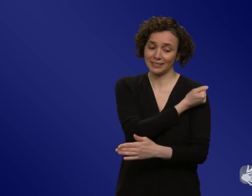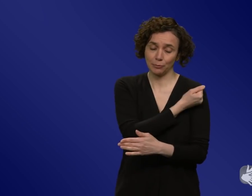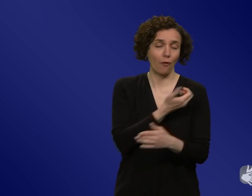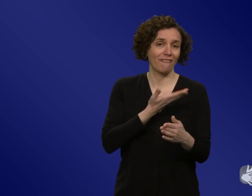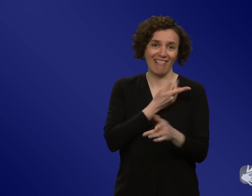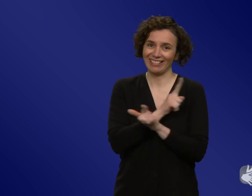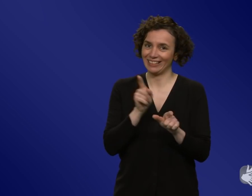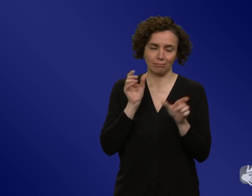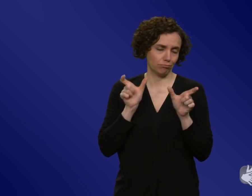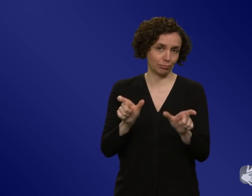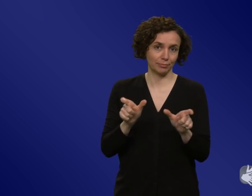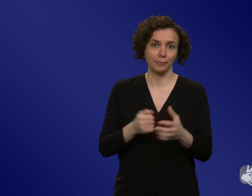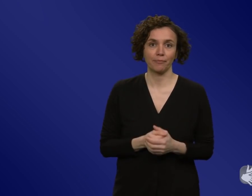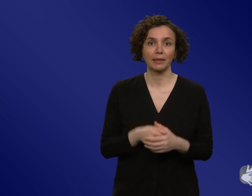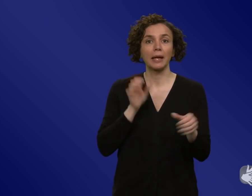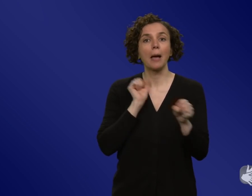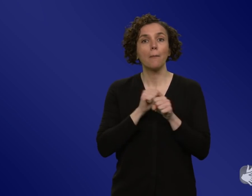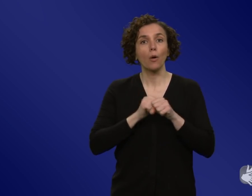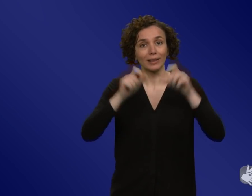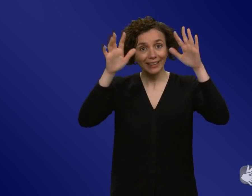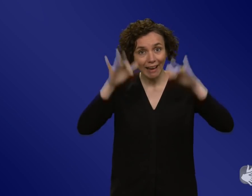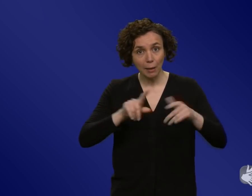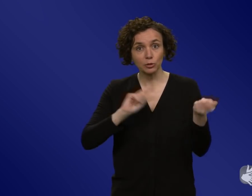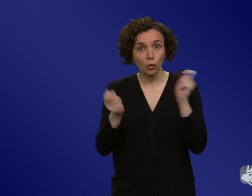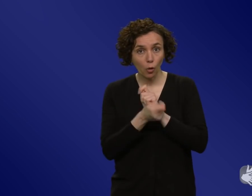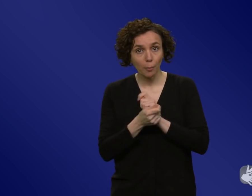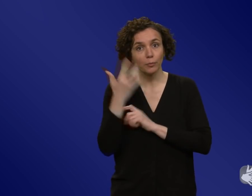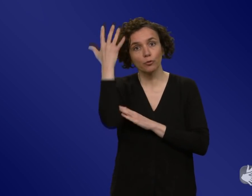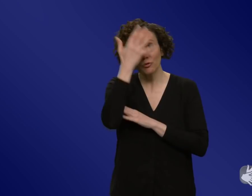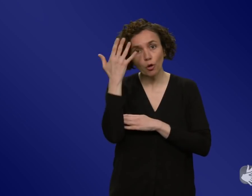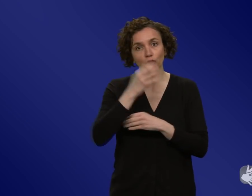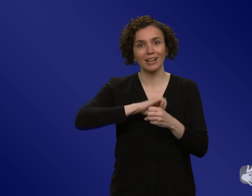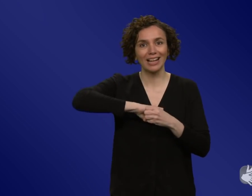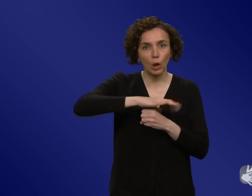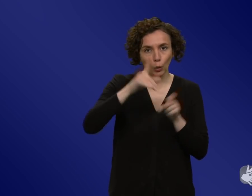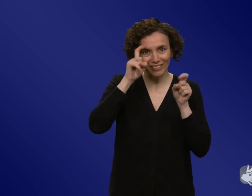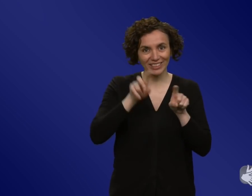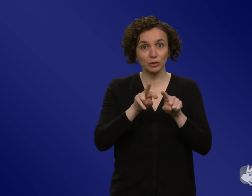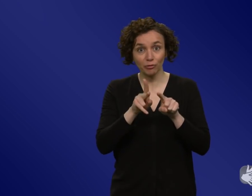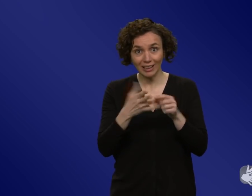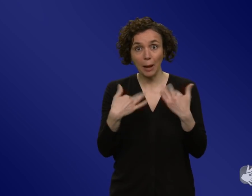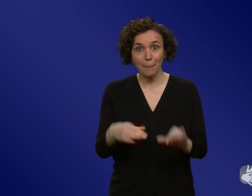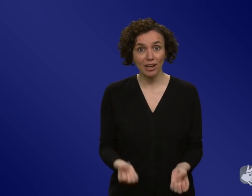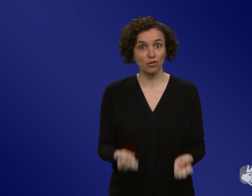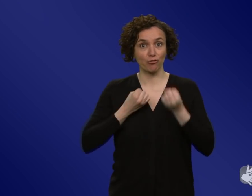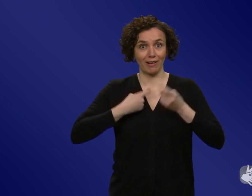Beispiel noch mal eine schwerwiegendere Variante käme, dann könnte sich da noch mal leicht was verändern. Aber ich glaube,